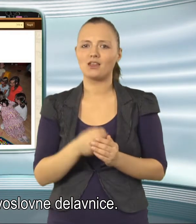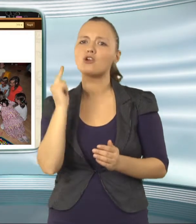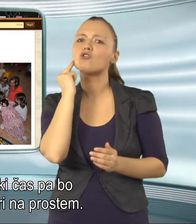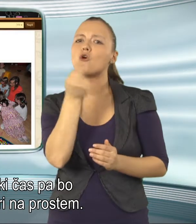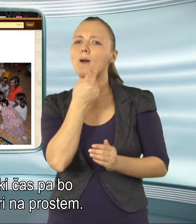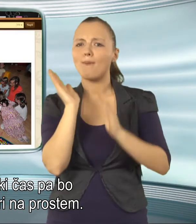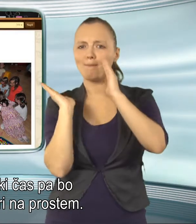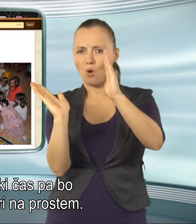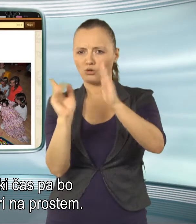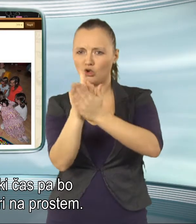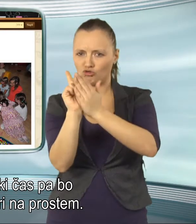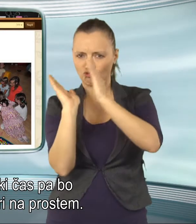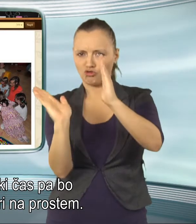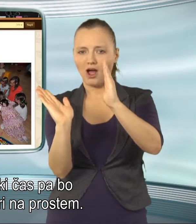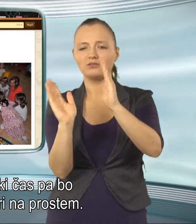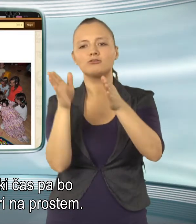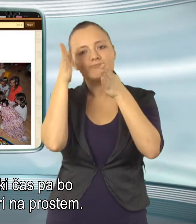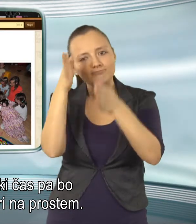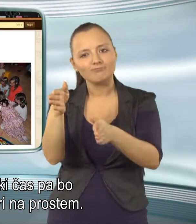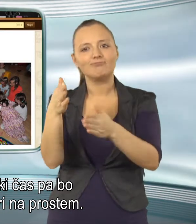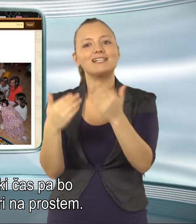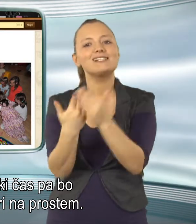Popovdanski čas pa bo namenjen igri na prostem.